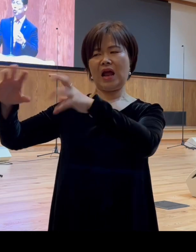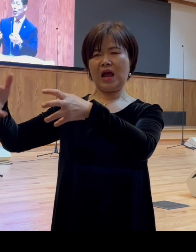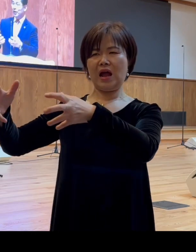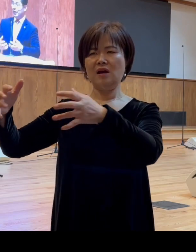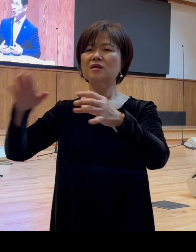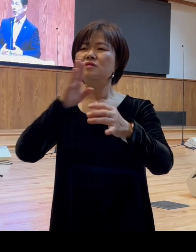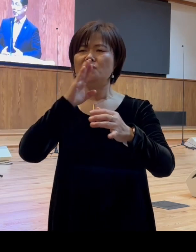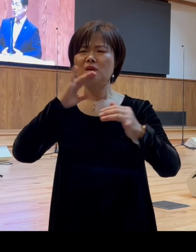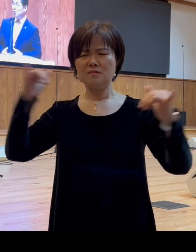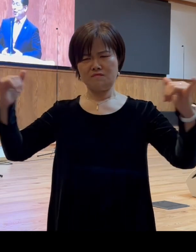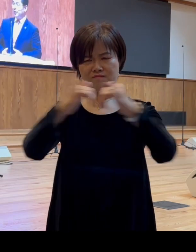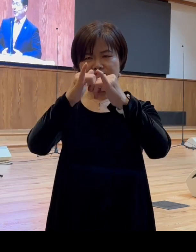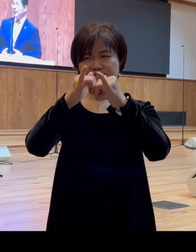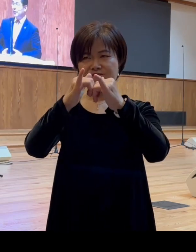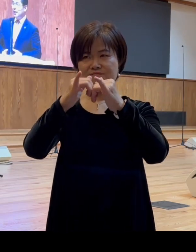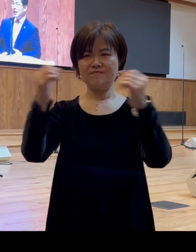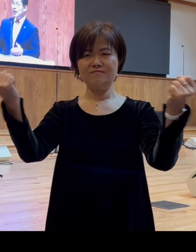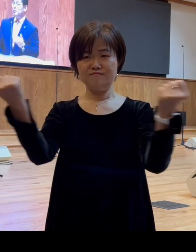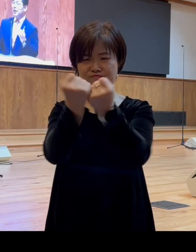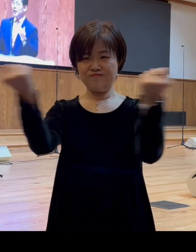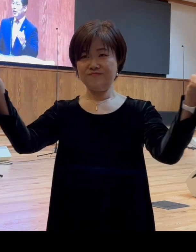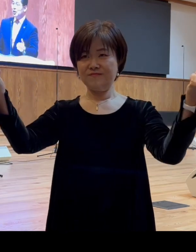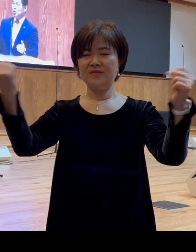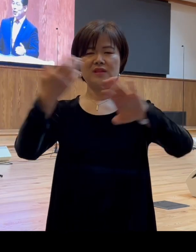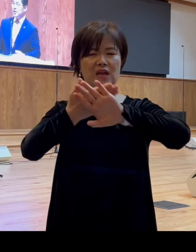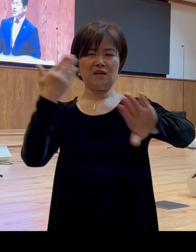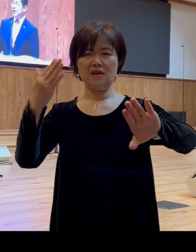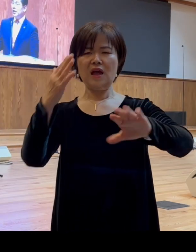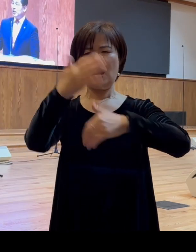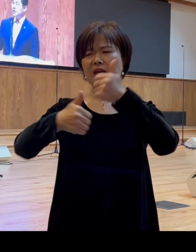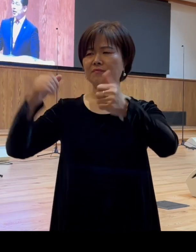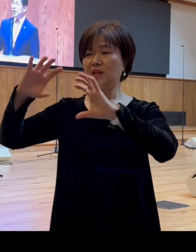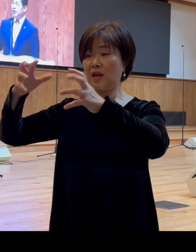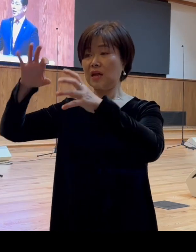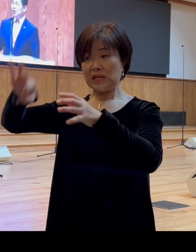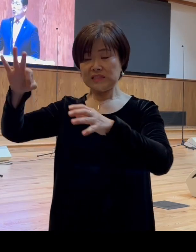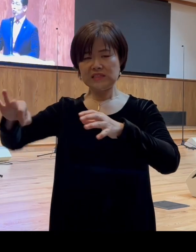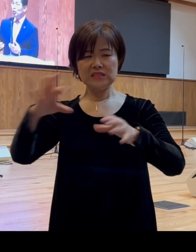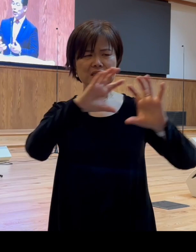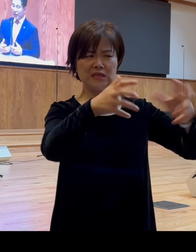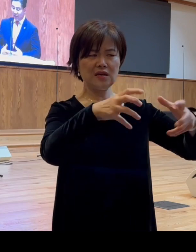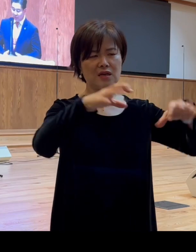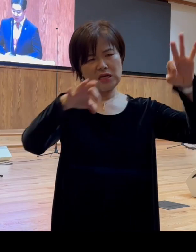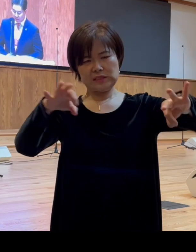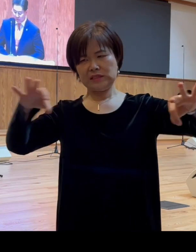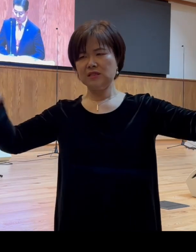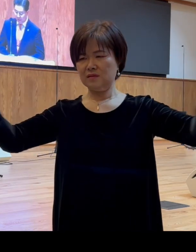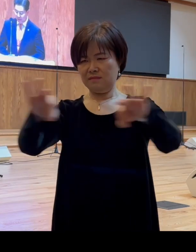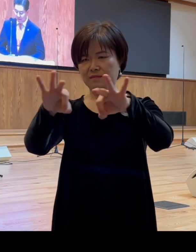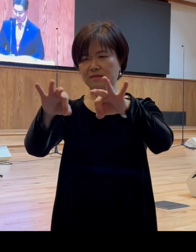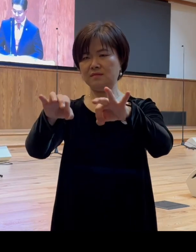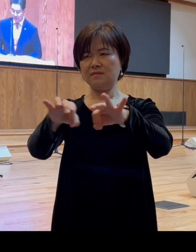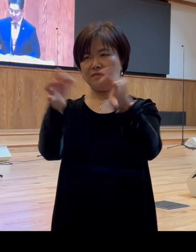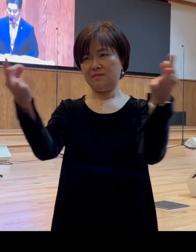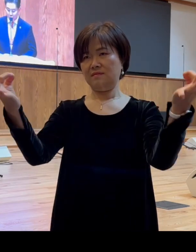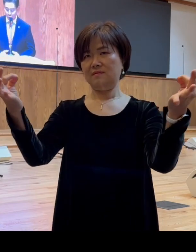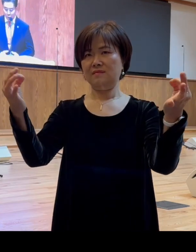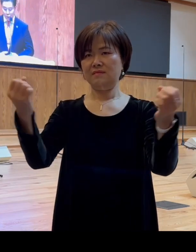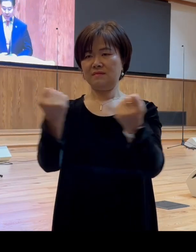때문에 그렇습니다 하나님 나라의 가치와 세상의 가치가 충돌하기 때문에 그렇습니다 종료주일에